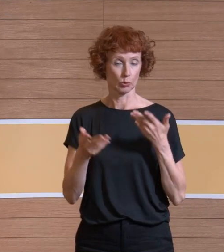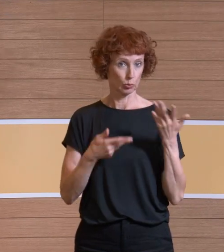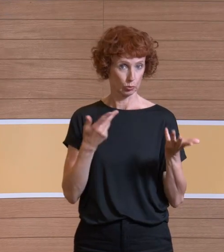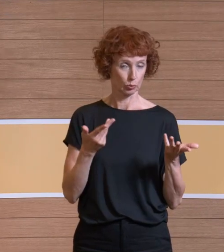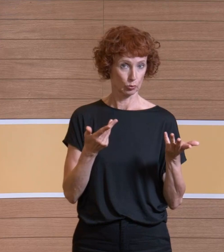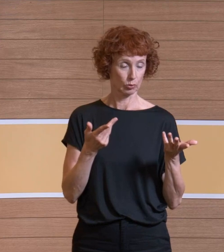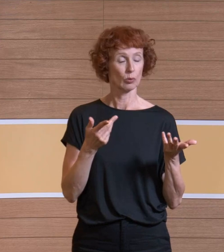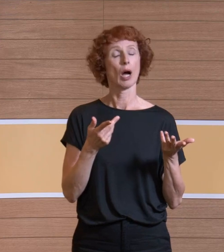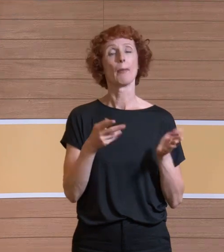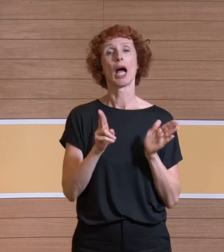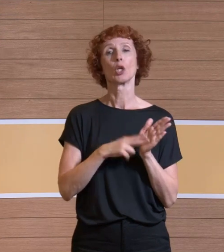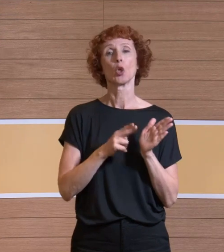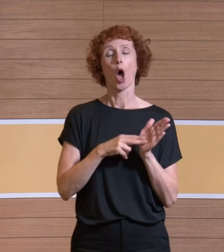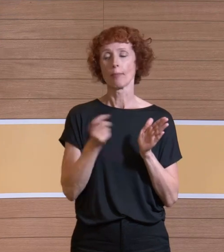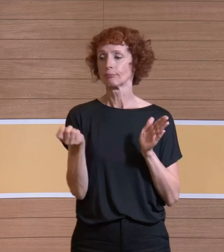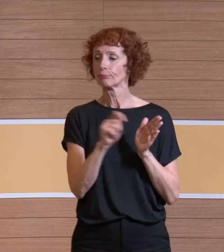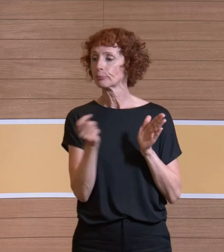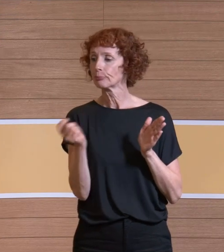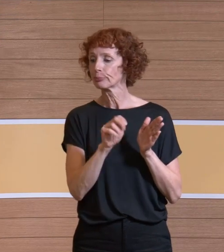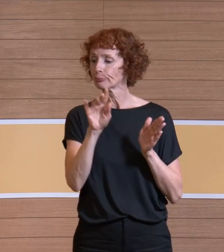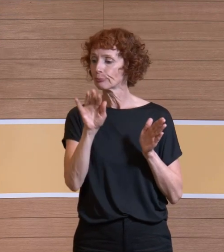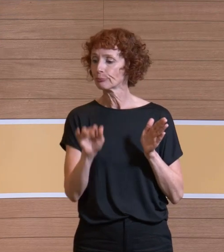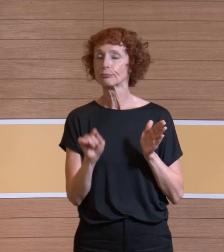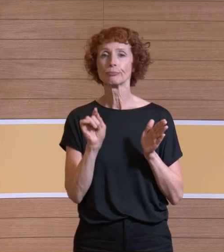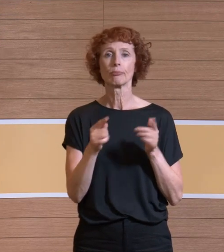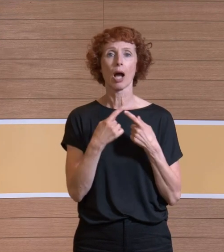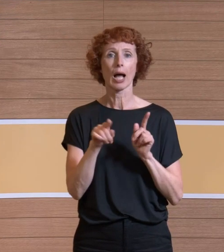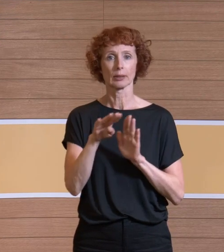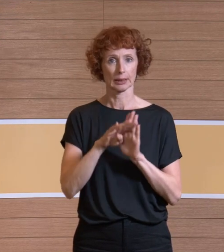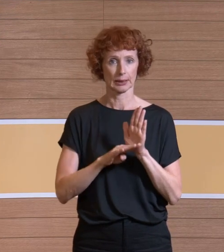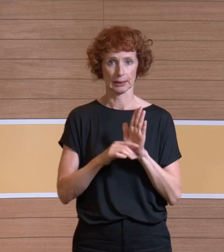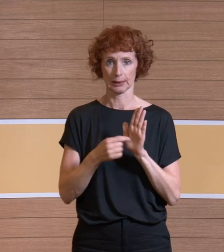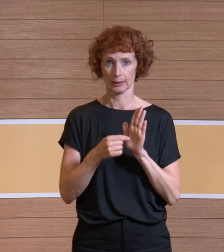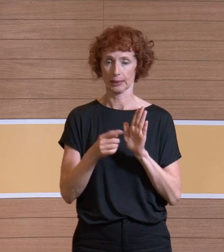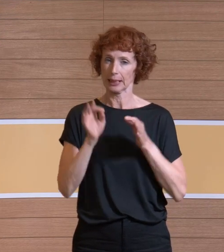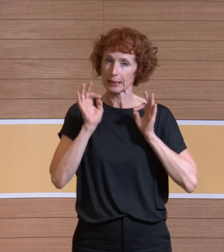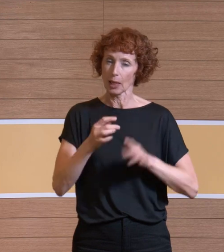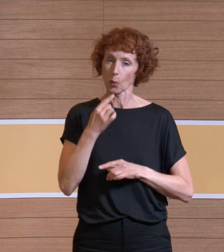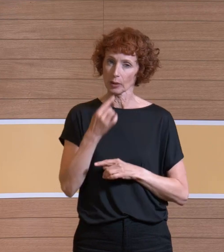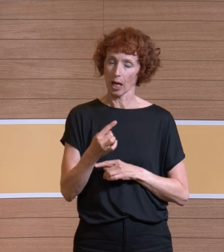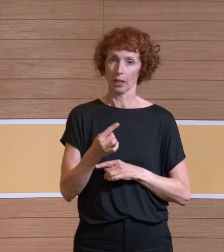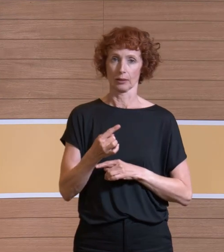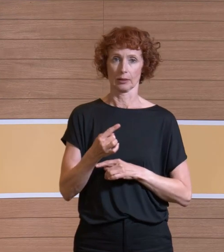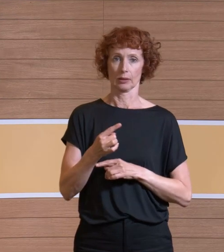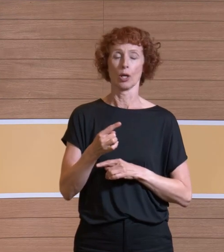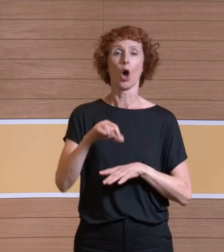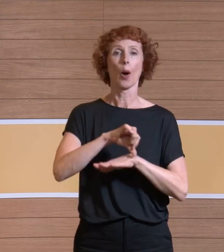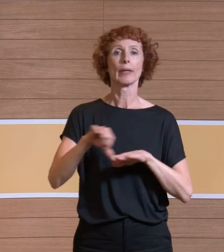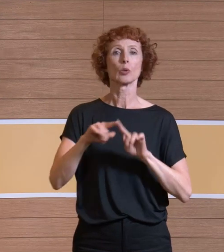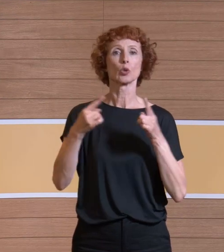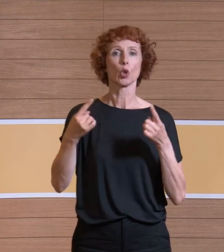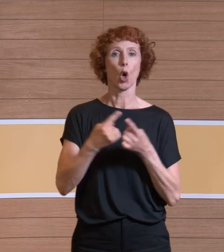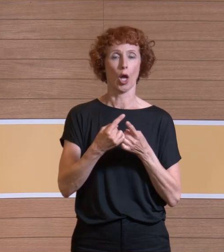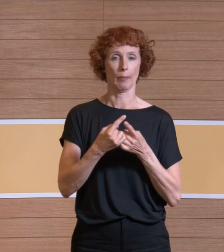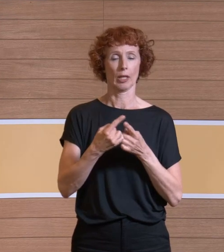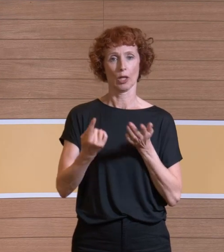aber in der Norm weiter blättern. Das geht nämlich in der Nummer 443. Dabei werden explizit Operationsräume genannt